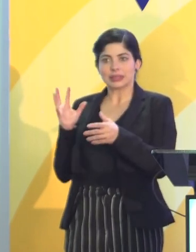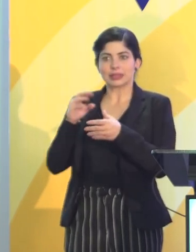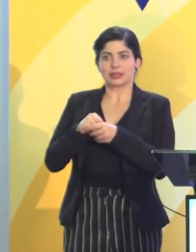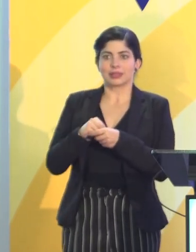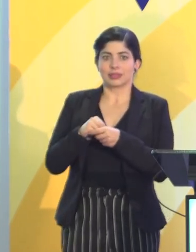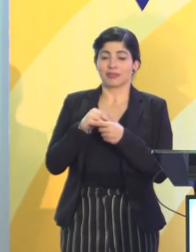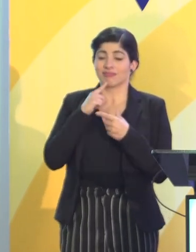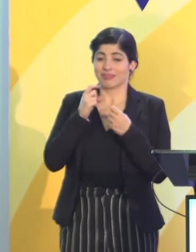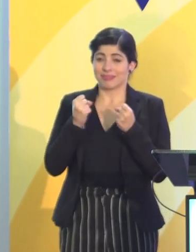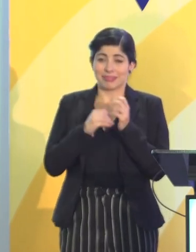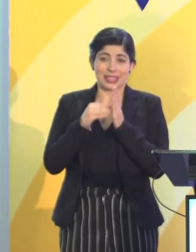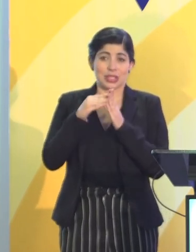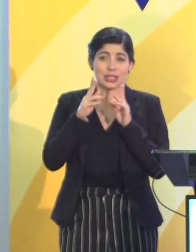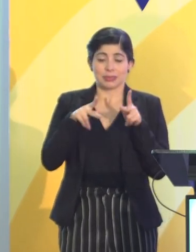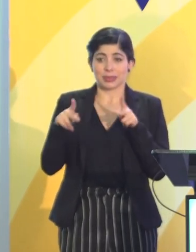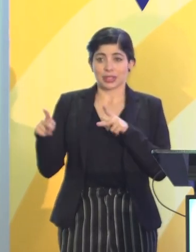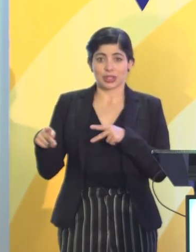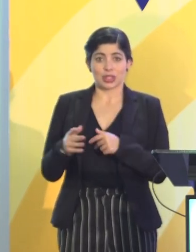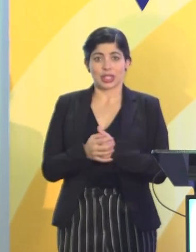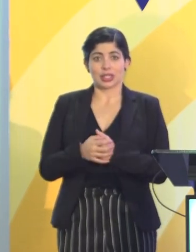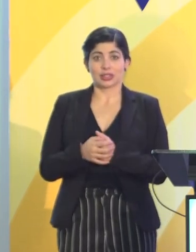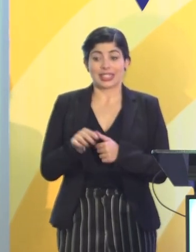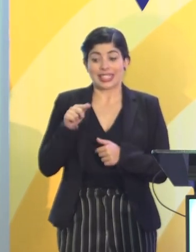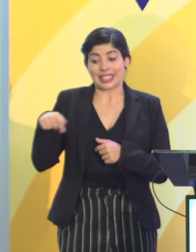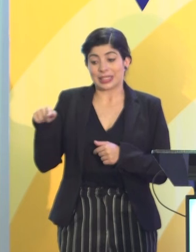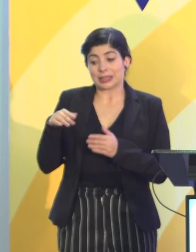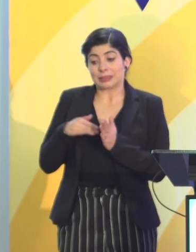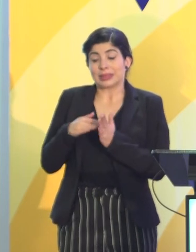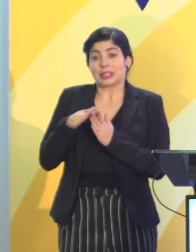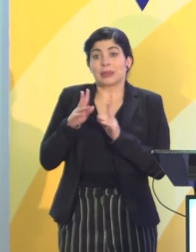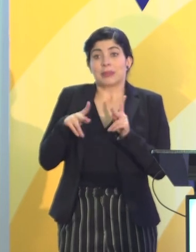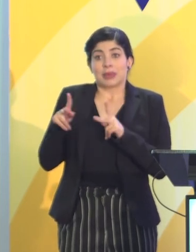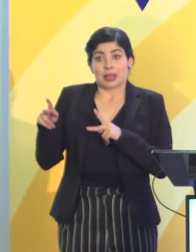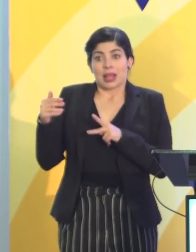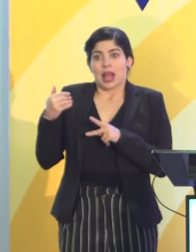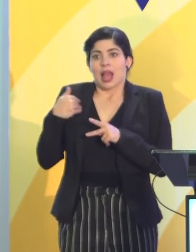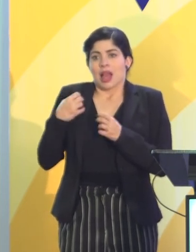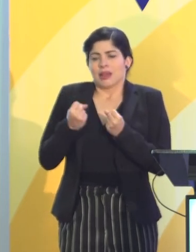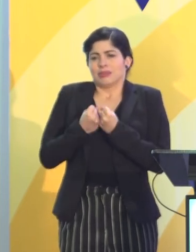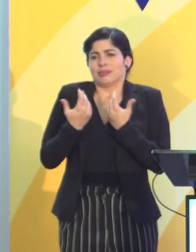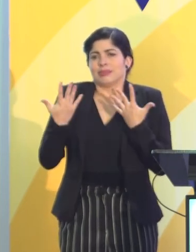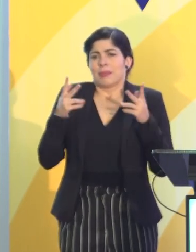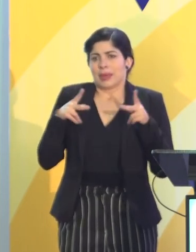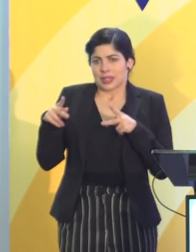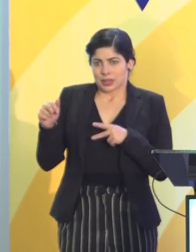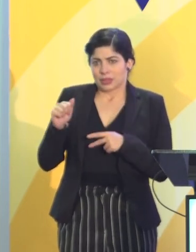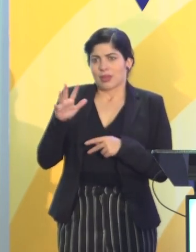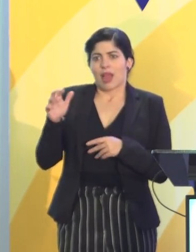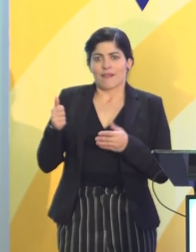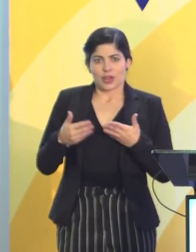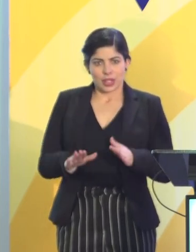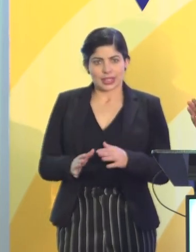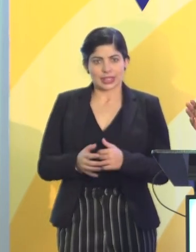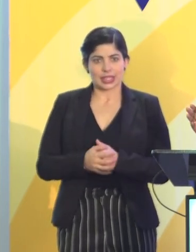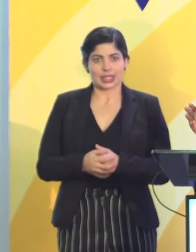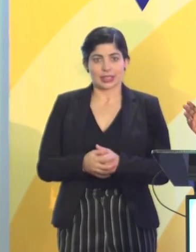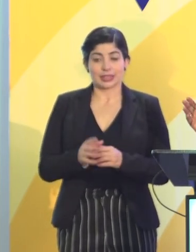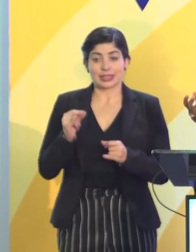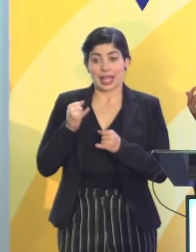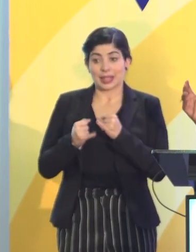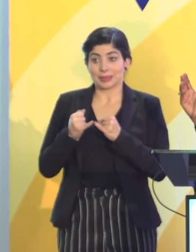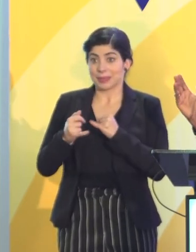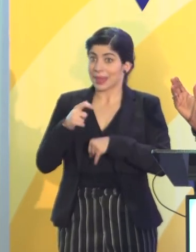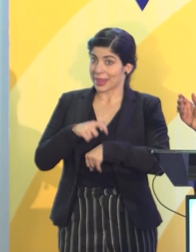y son millones de personas, y en esos millones de personas hay decenas de personas afrodescendientes. Ya se me está